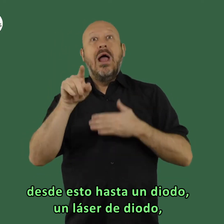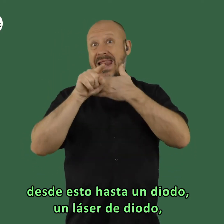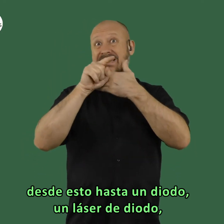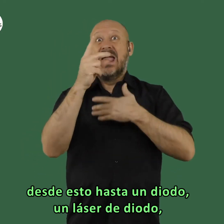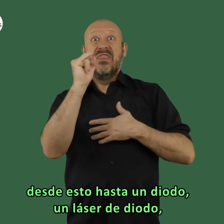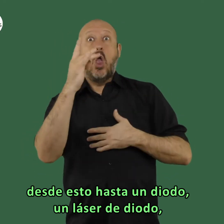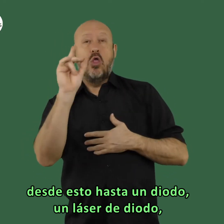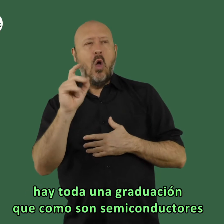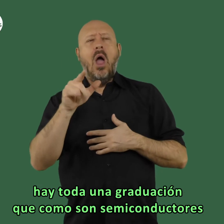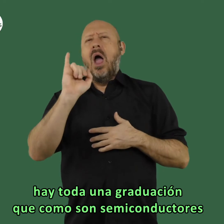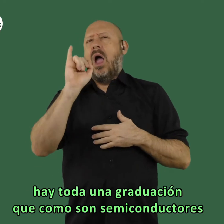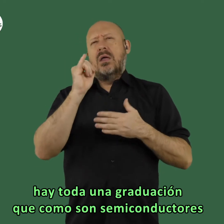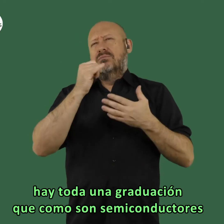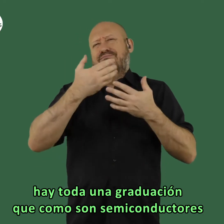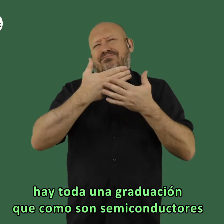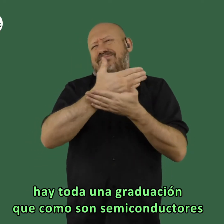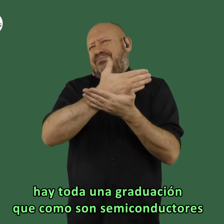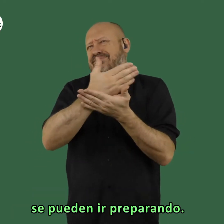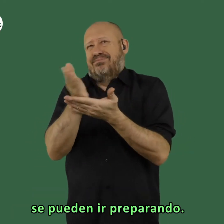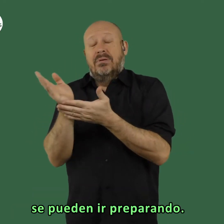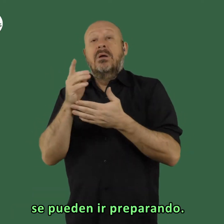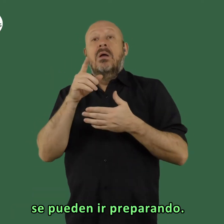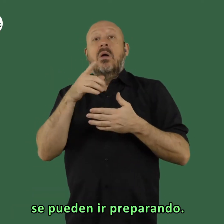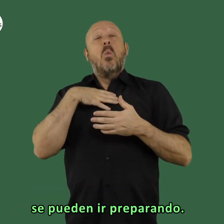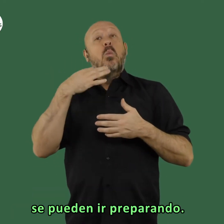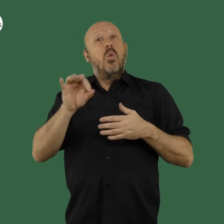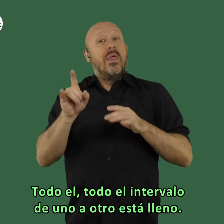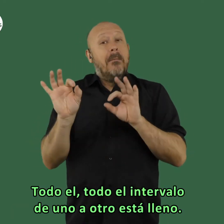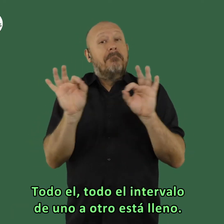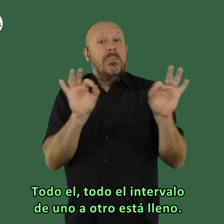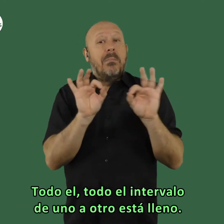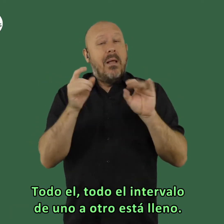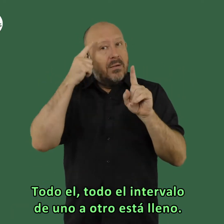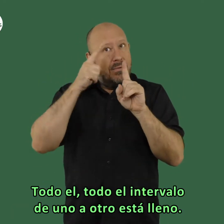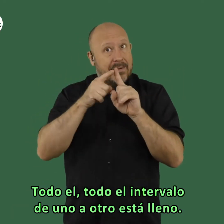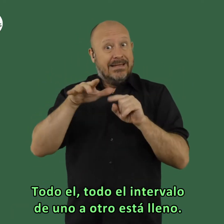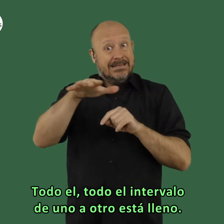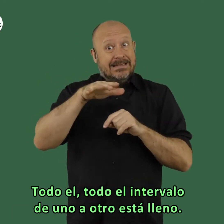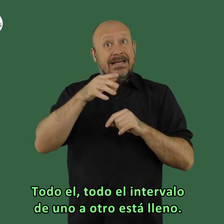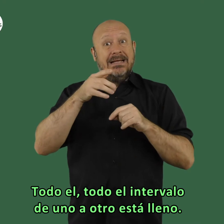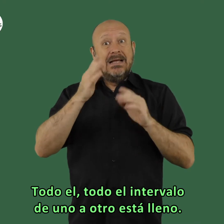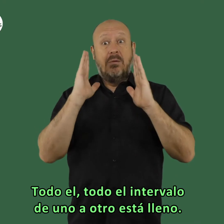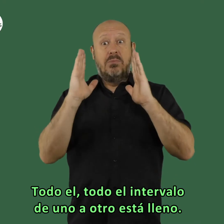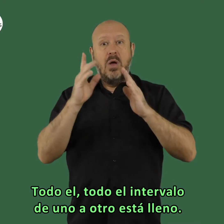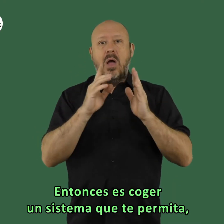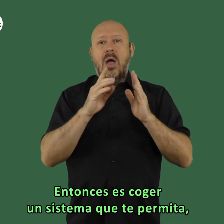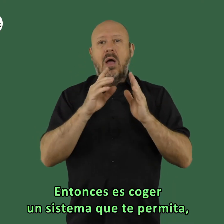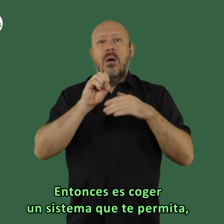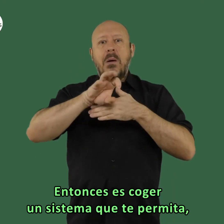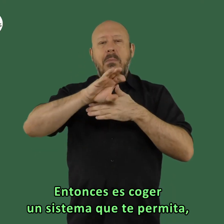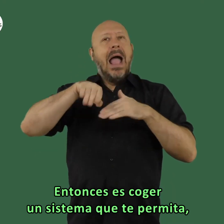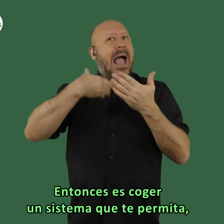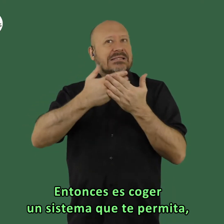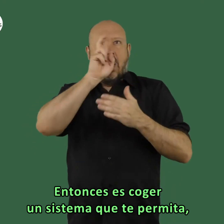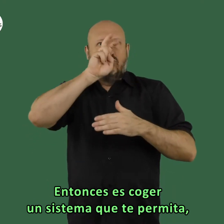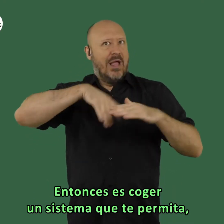un láser de diodo hay toda una graduación que como son semiconductores se pueden ir preparando todo el todo el intervalo de